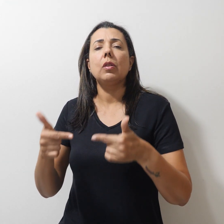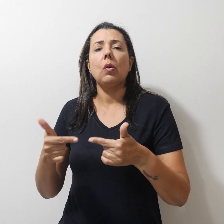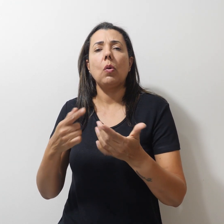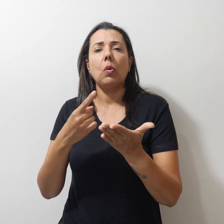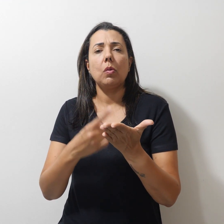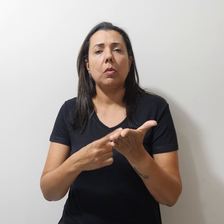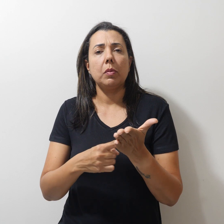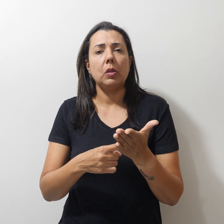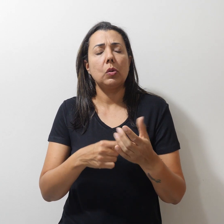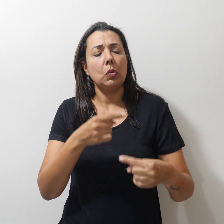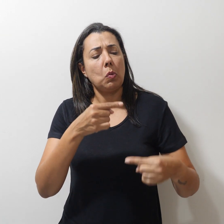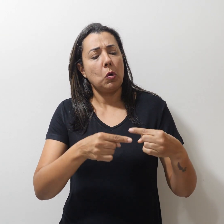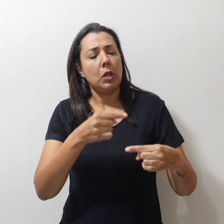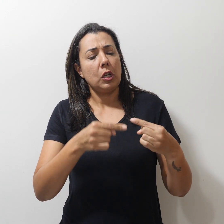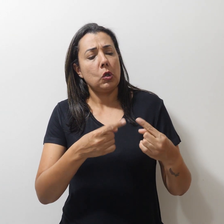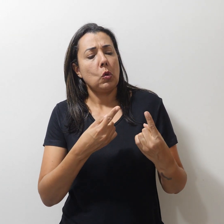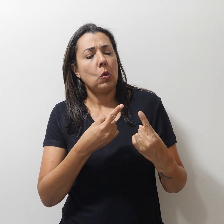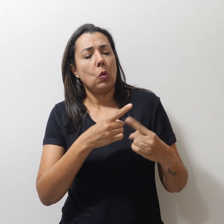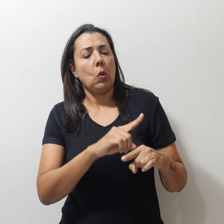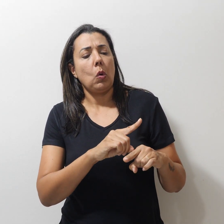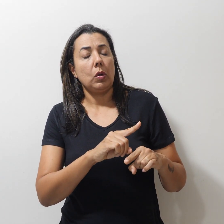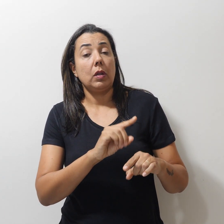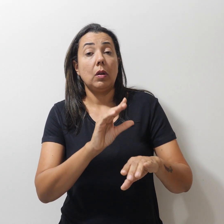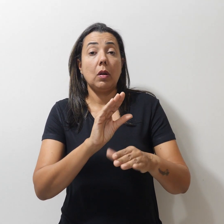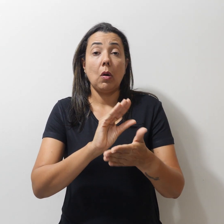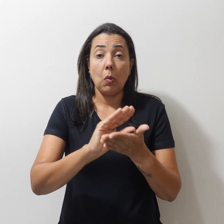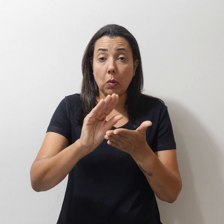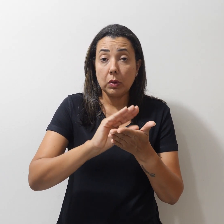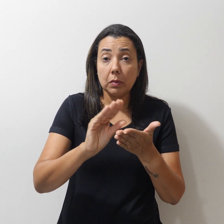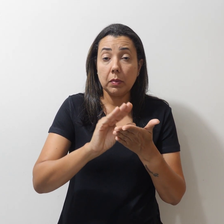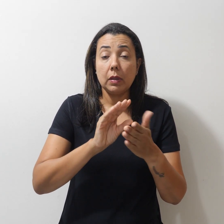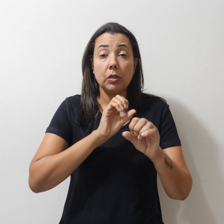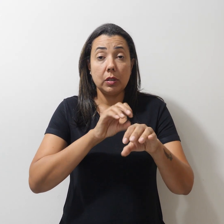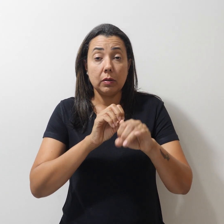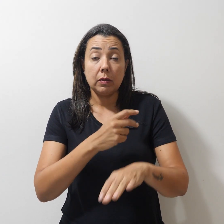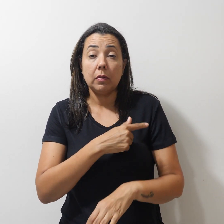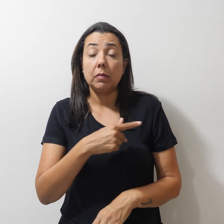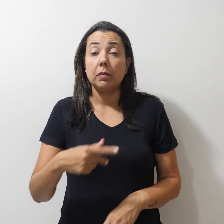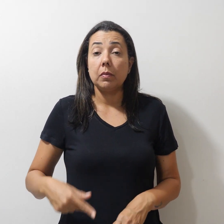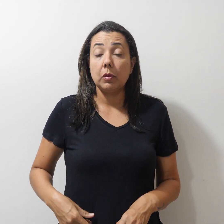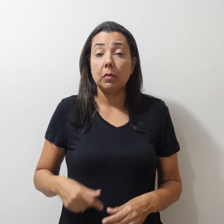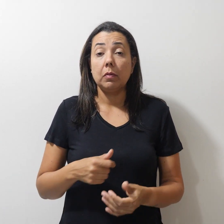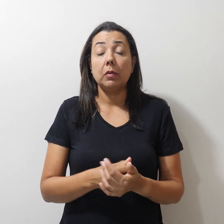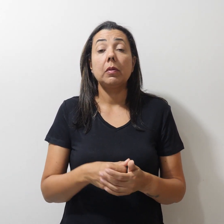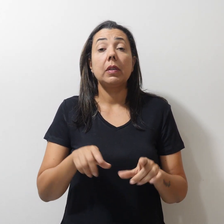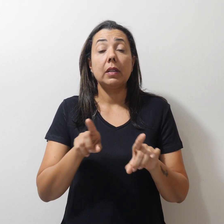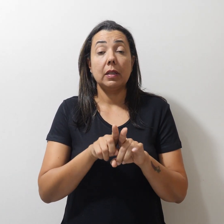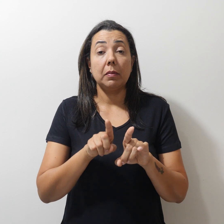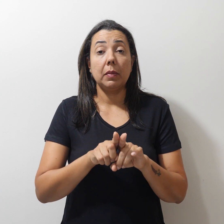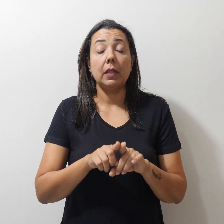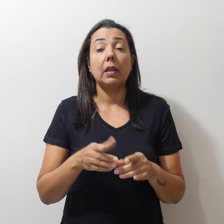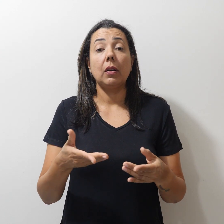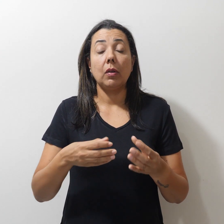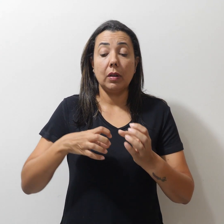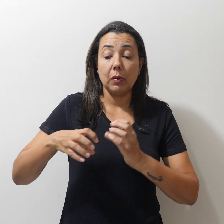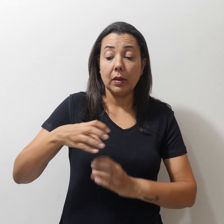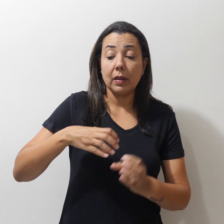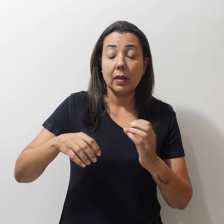política avessa ao investimento em educação pública. E, com a greve de 2023,